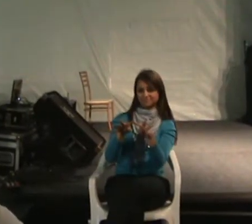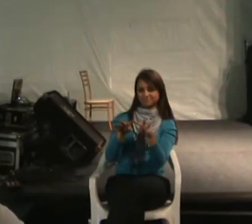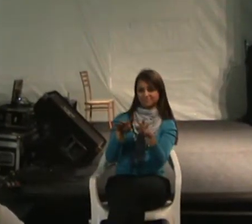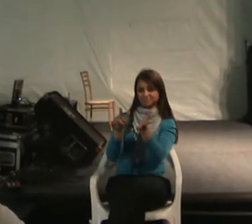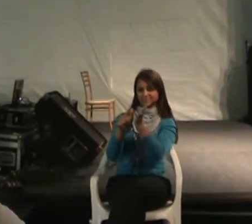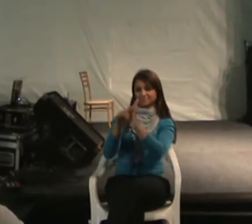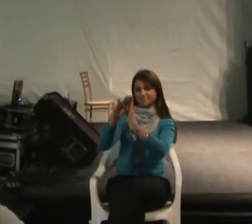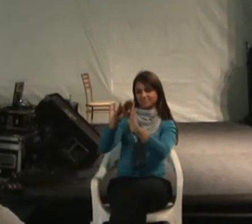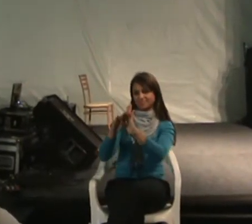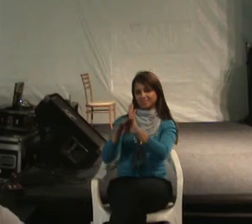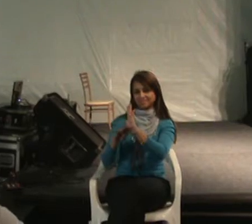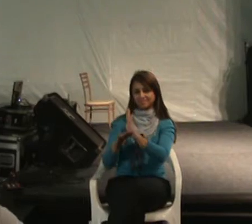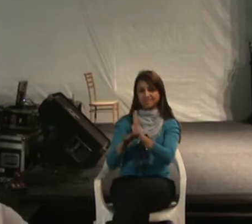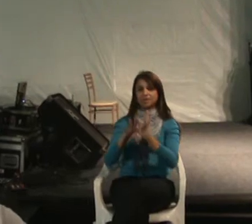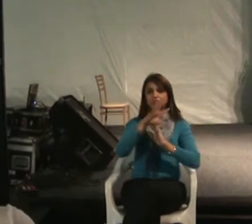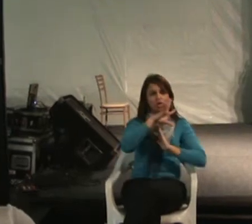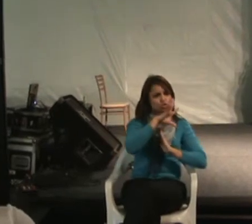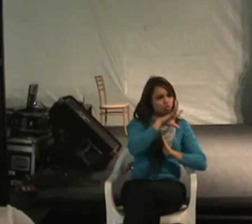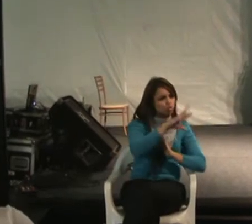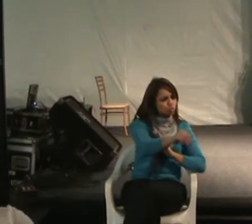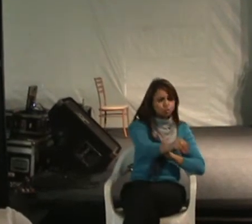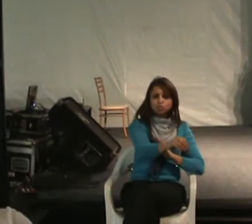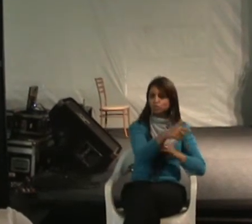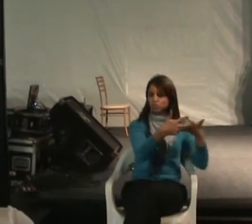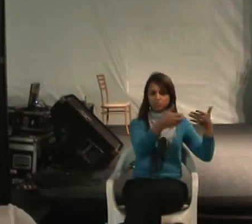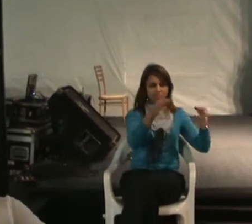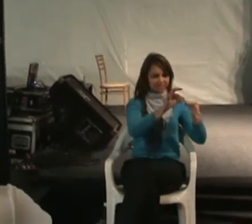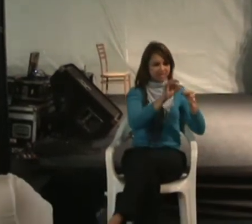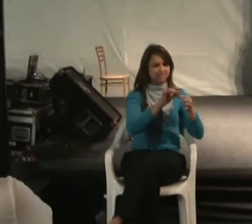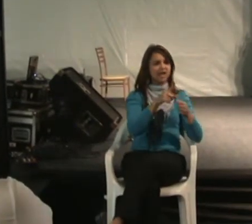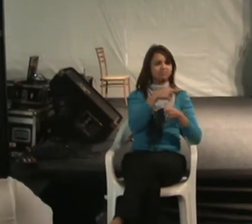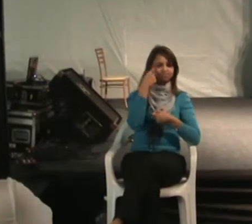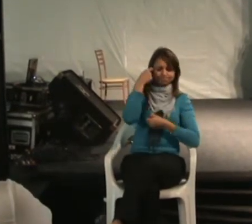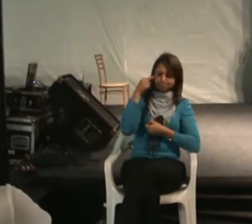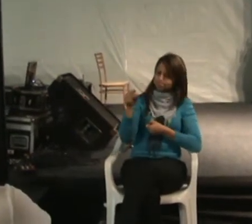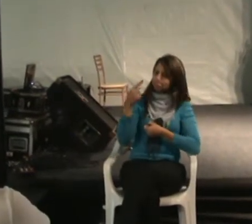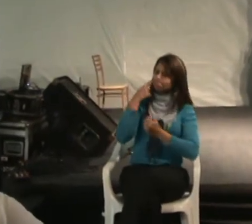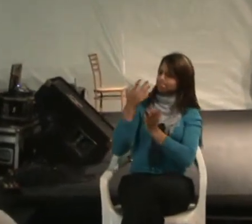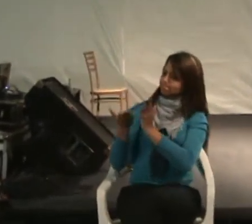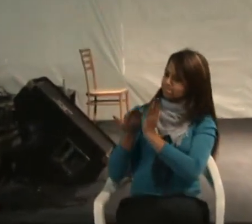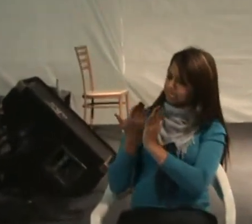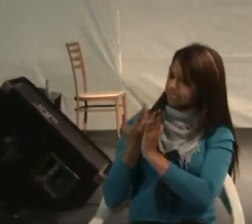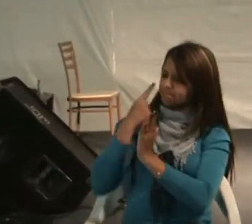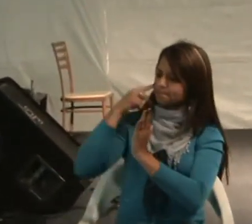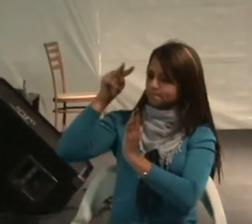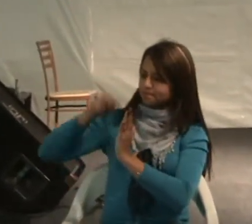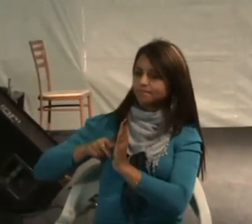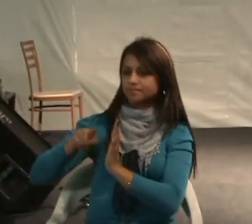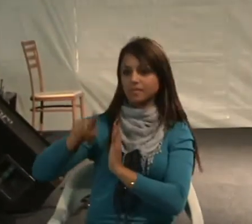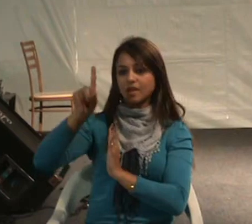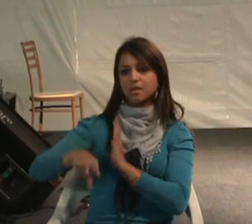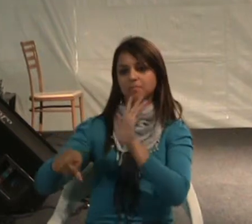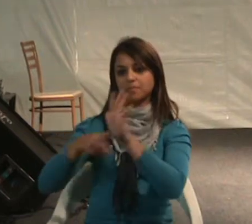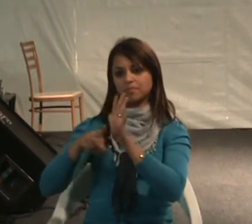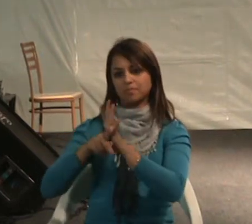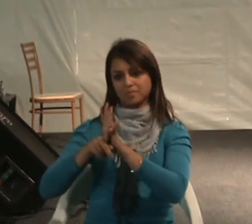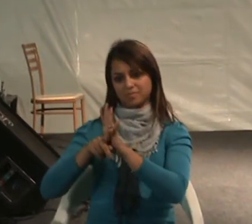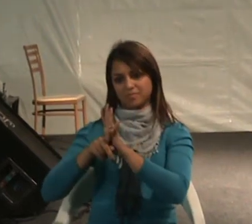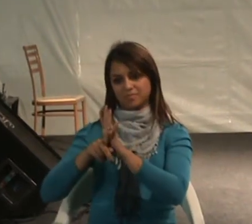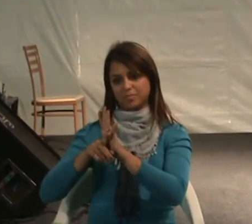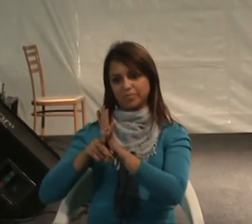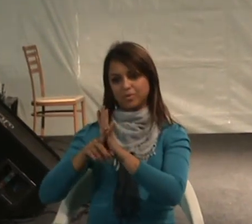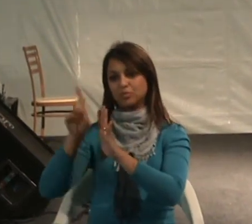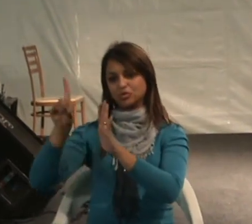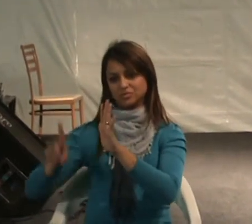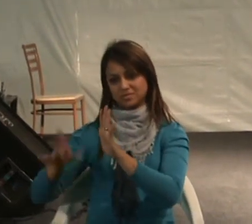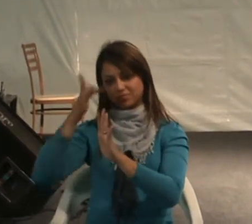baseando todas as suas ações. Baseia-se na Convenção dos Direitos da Pessoa com Deficiência. E por que